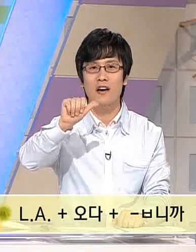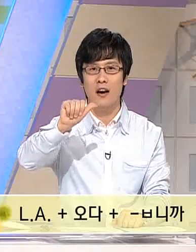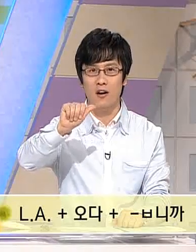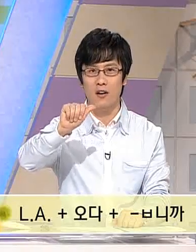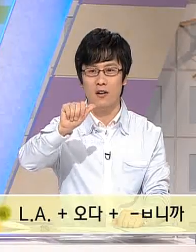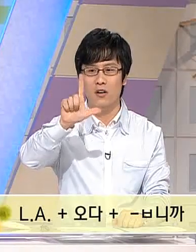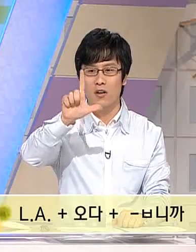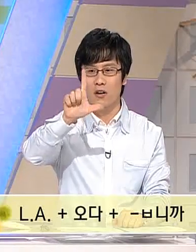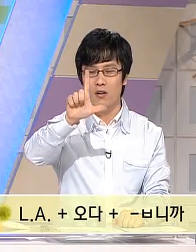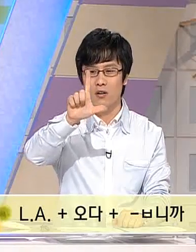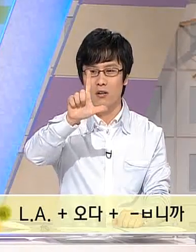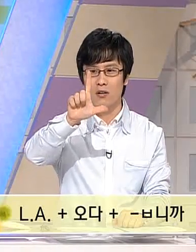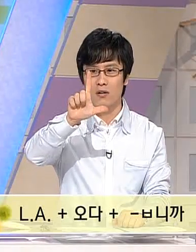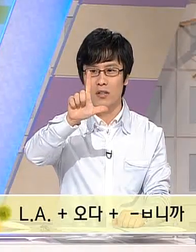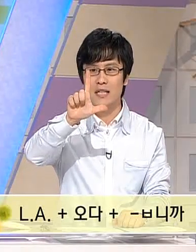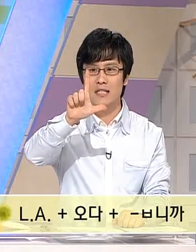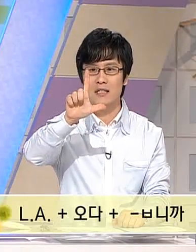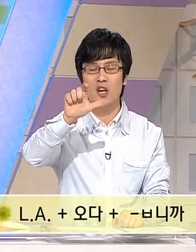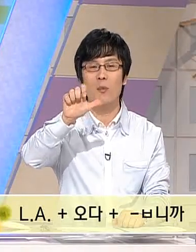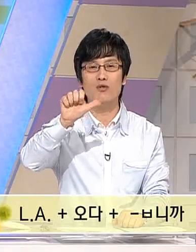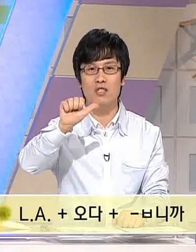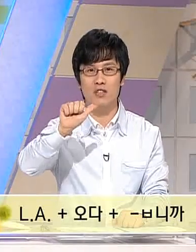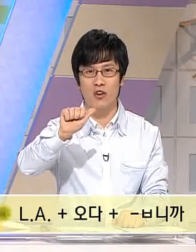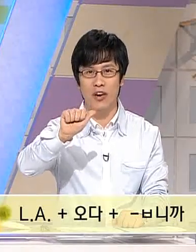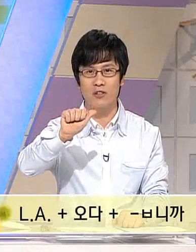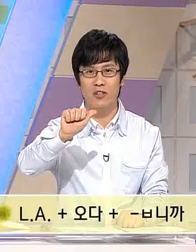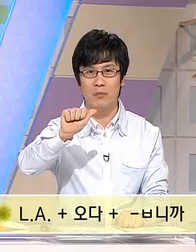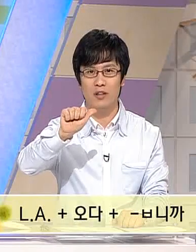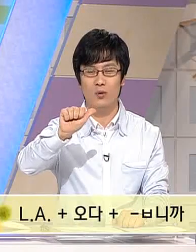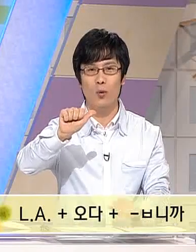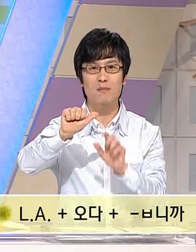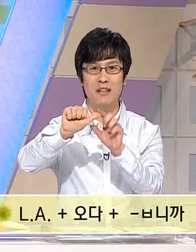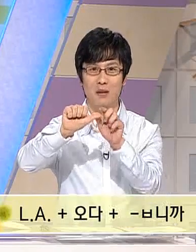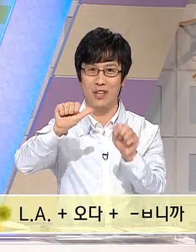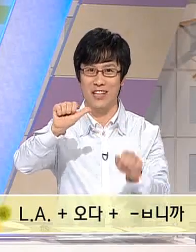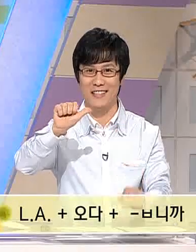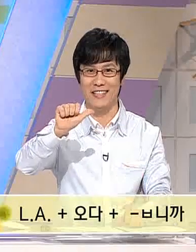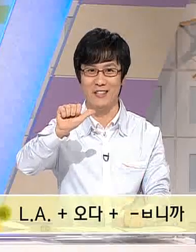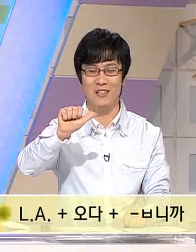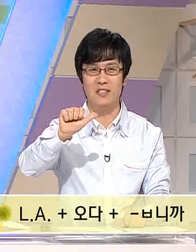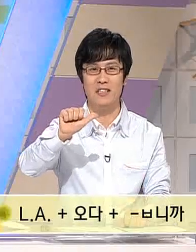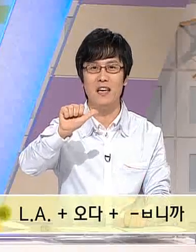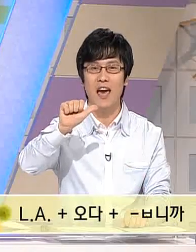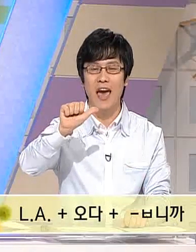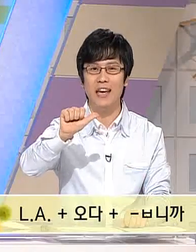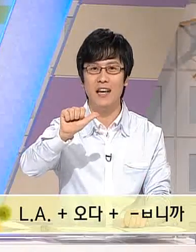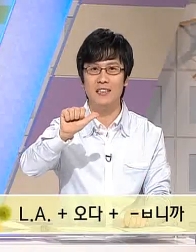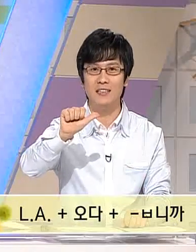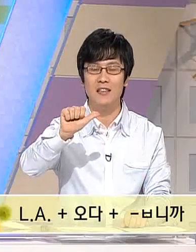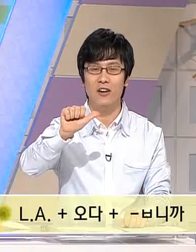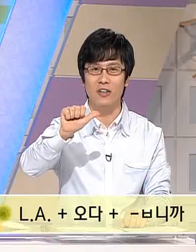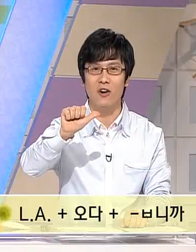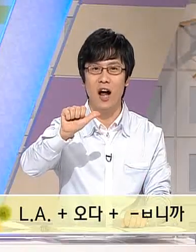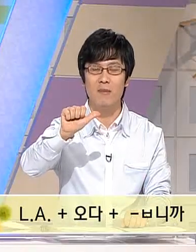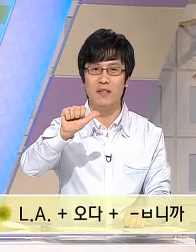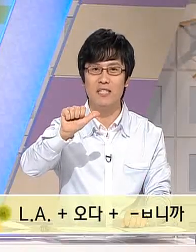일지를 접어주시는 거예요. 그러면 오지만 남게 되잖아요. 이것이 A라는 영어 알파벳